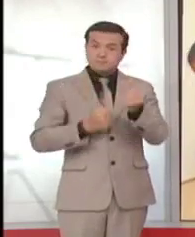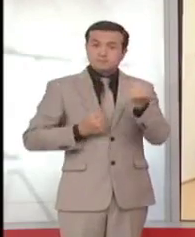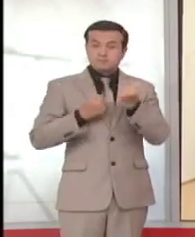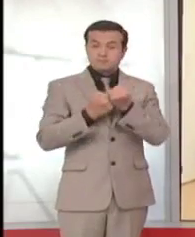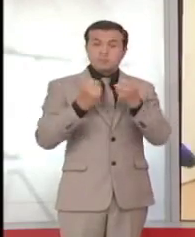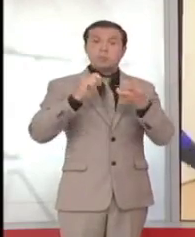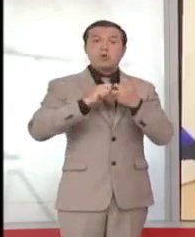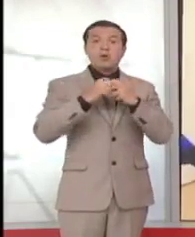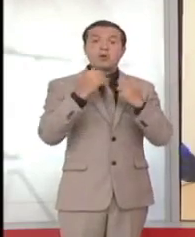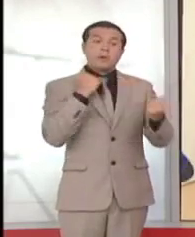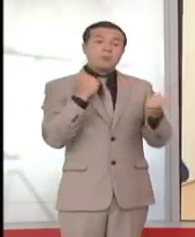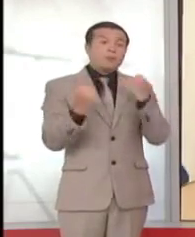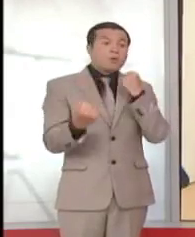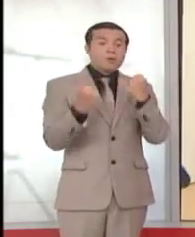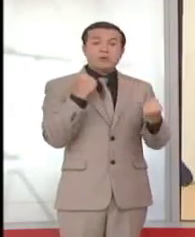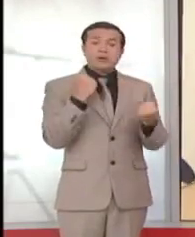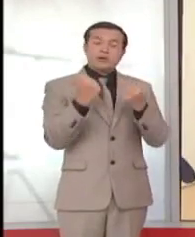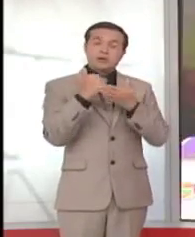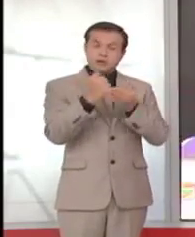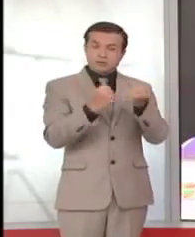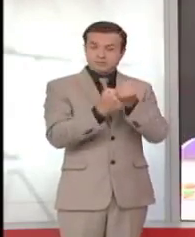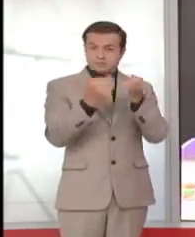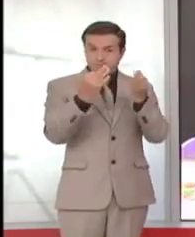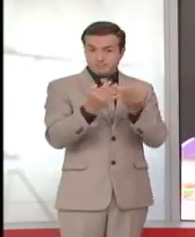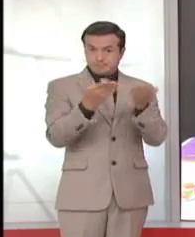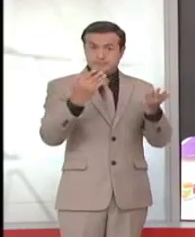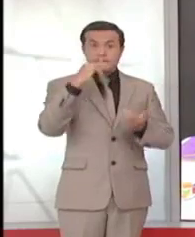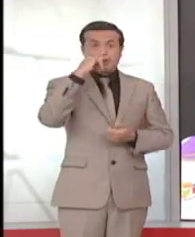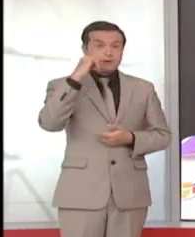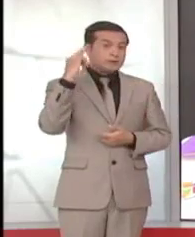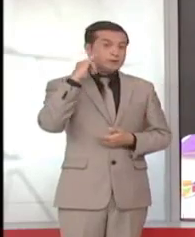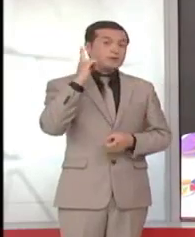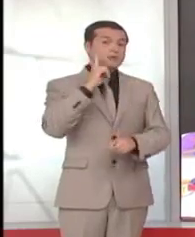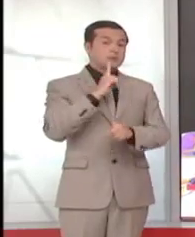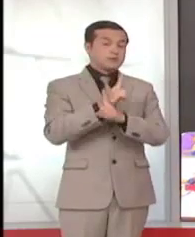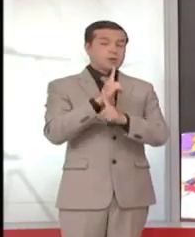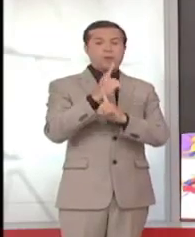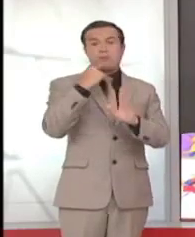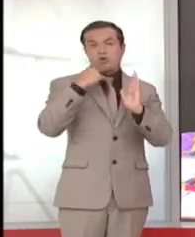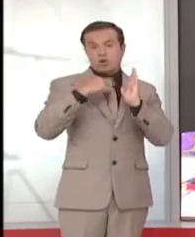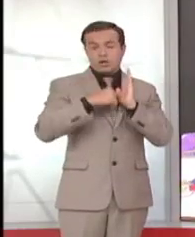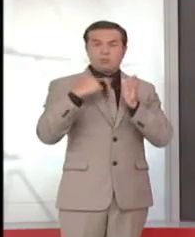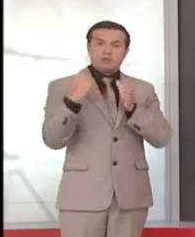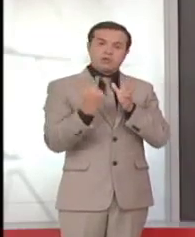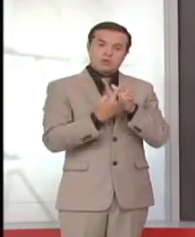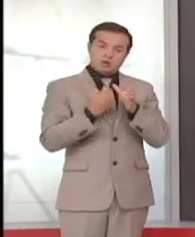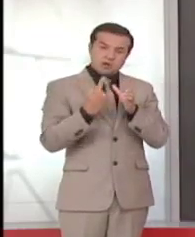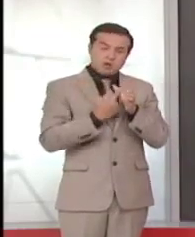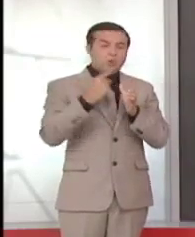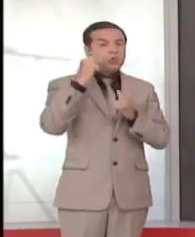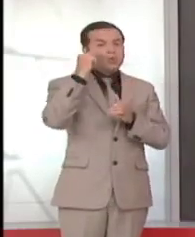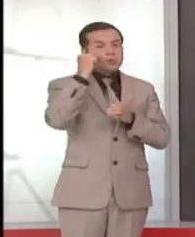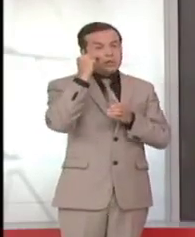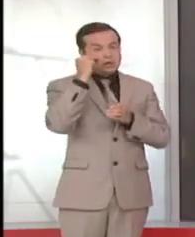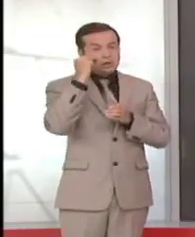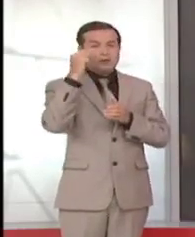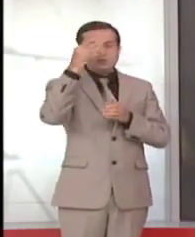motricidad fina, en fin. Aquí niños con discapacidades como Asperger, síndrome de Down, parálisis cerebral y otras